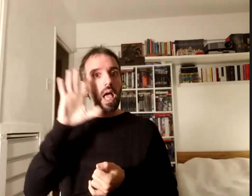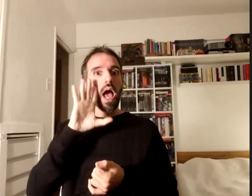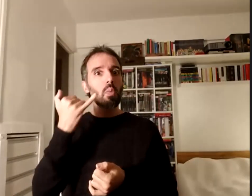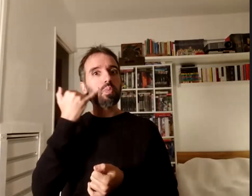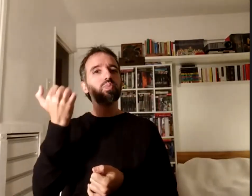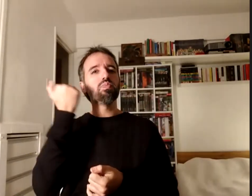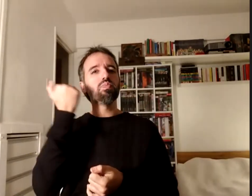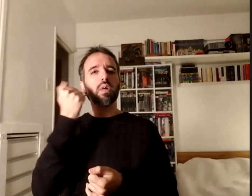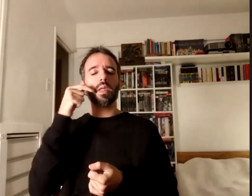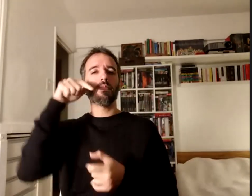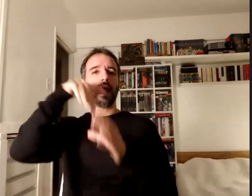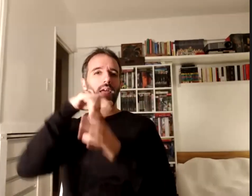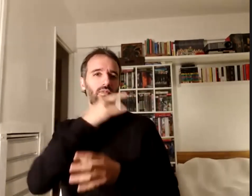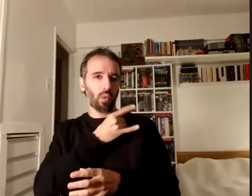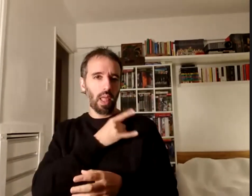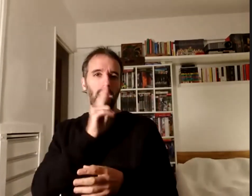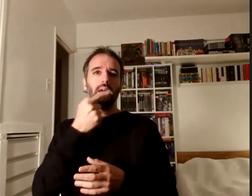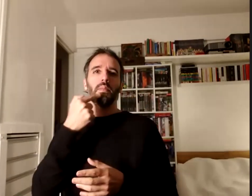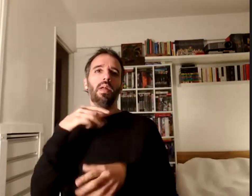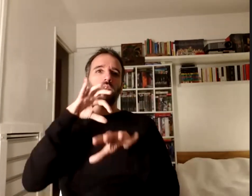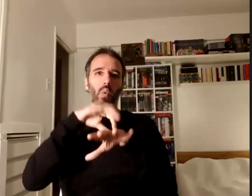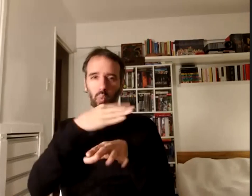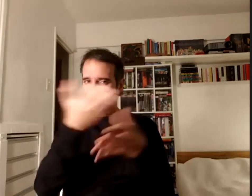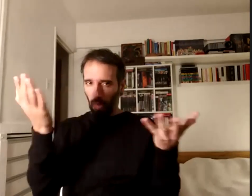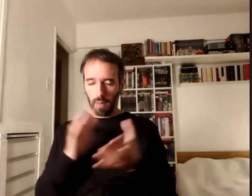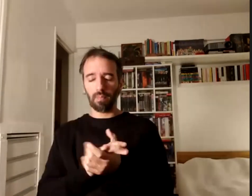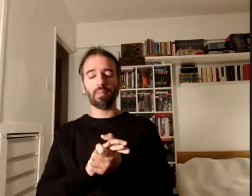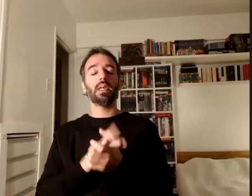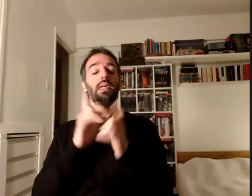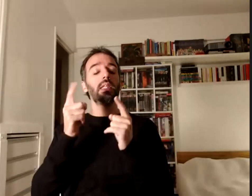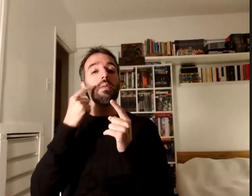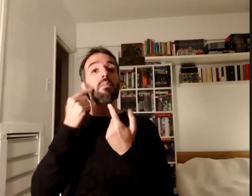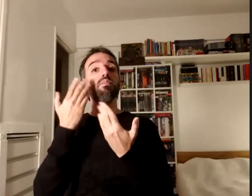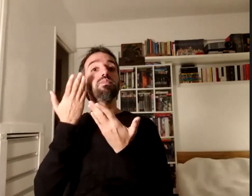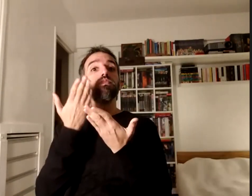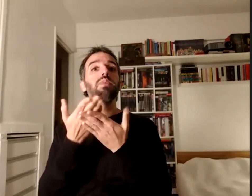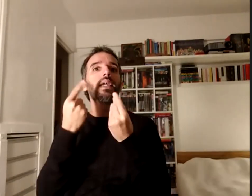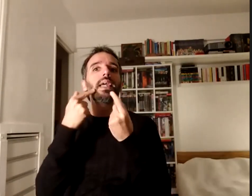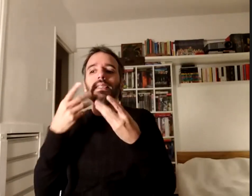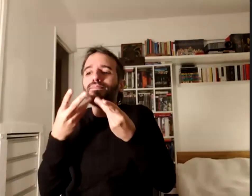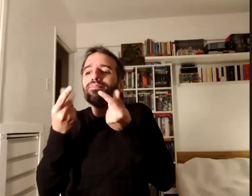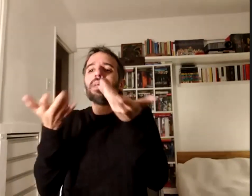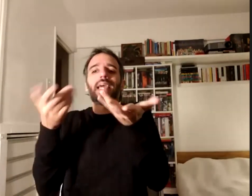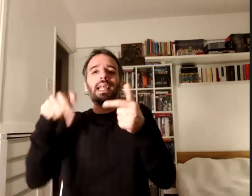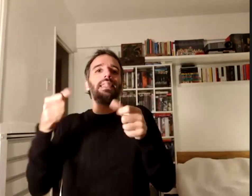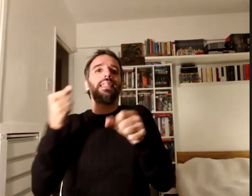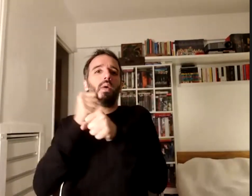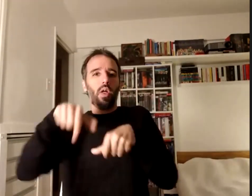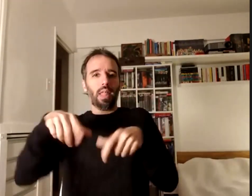facultad para la universidad y para reflejar lo que es el espíritu del trabajo de este equipo más allá de